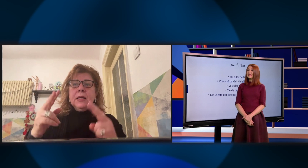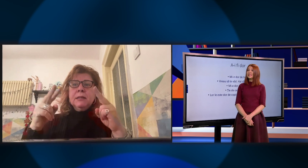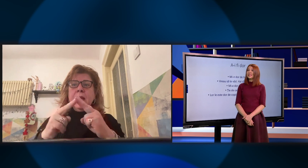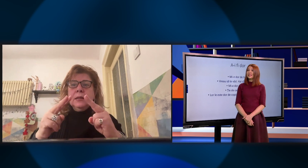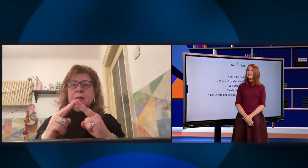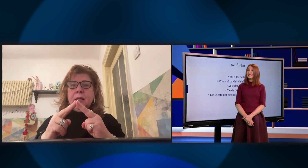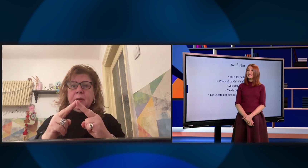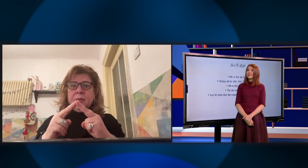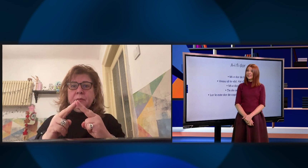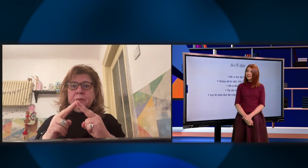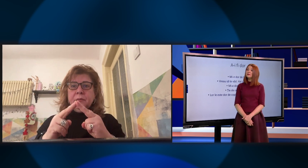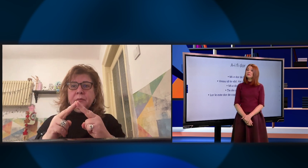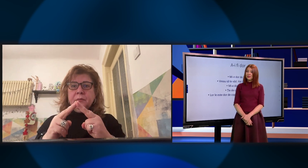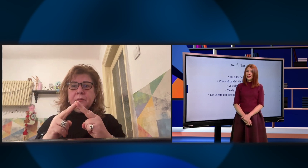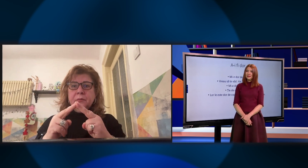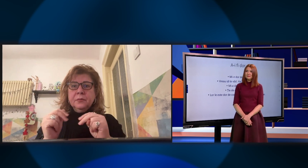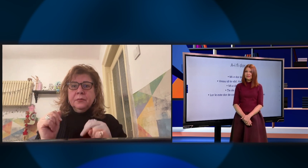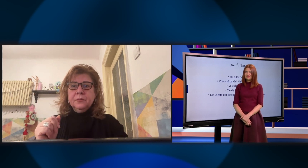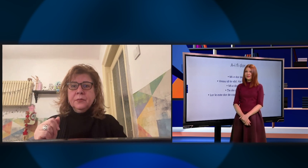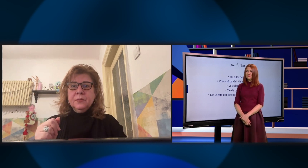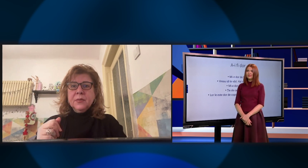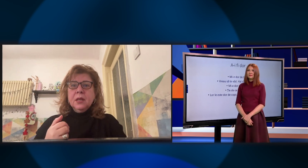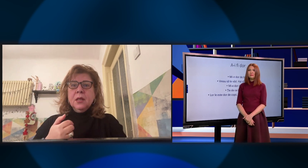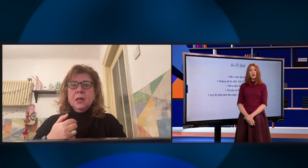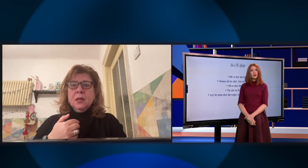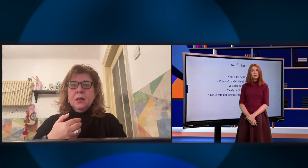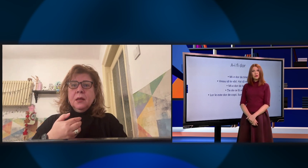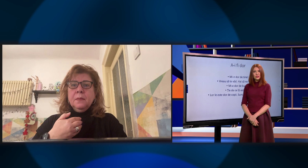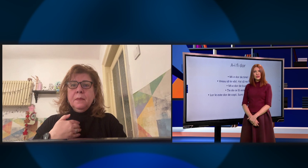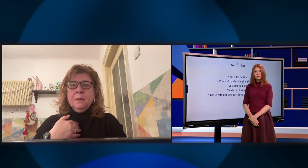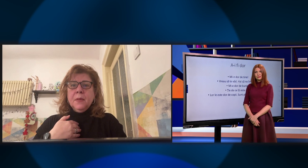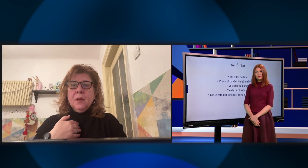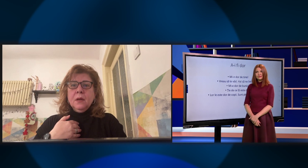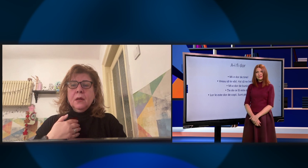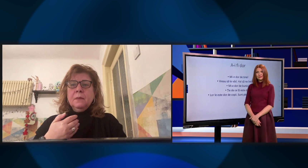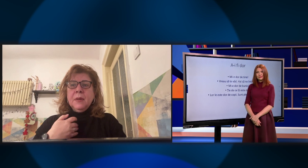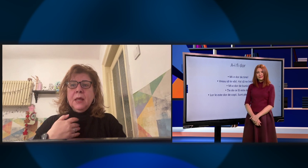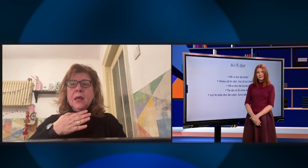Hai să ne întâlnim. Bine. Mi-e dor de bunici.